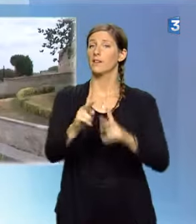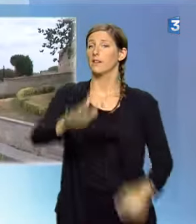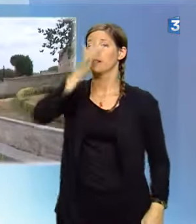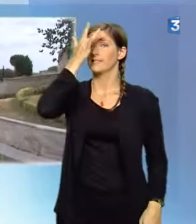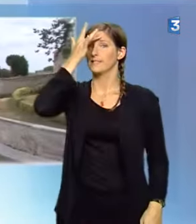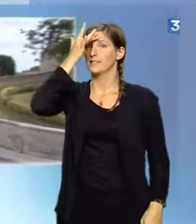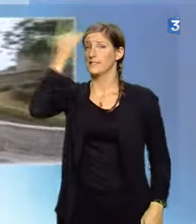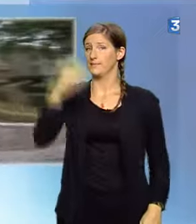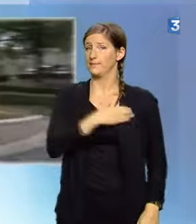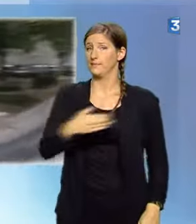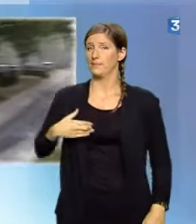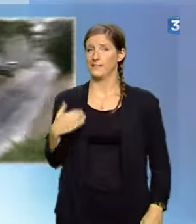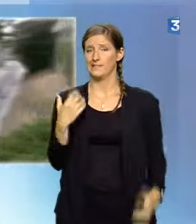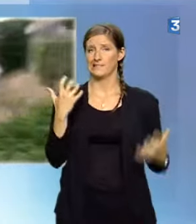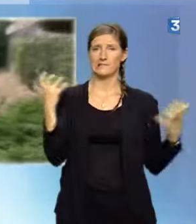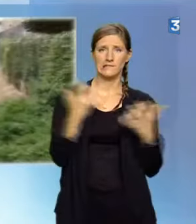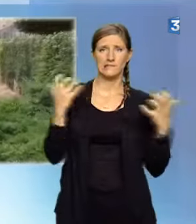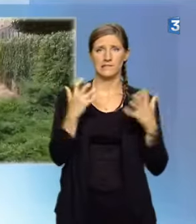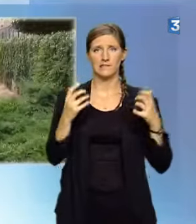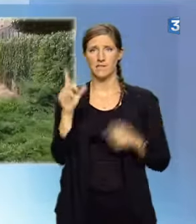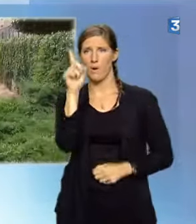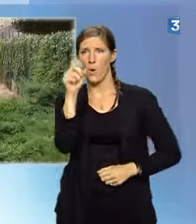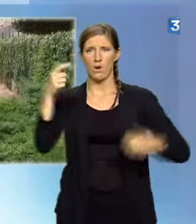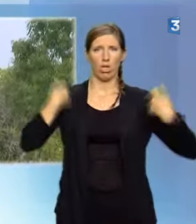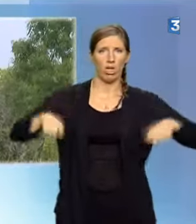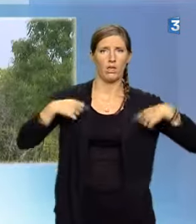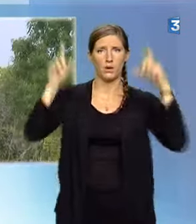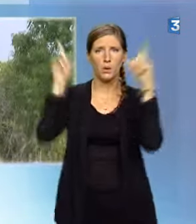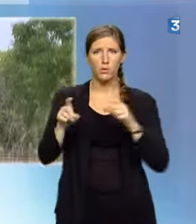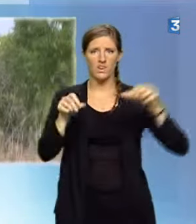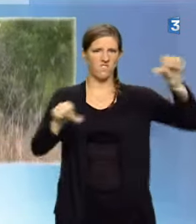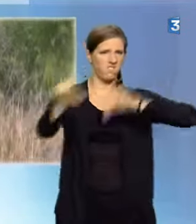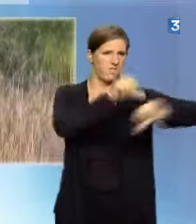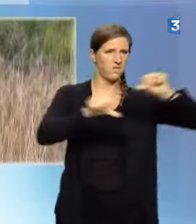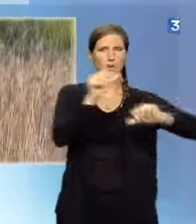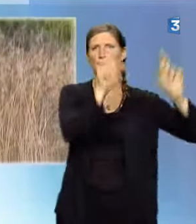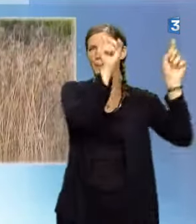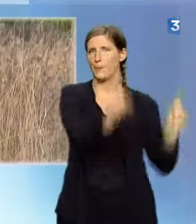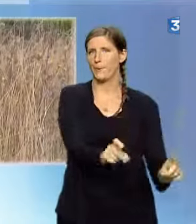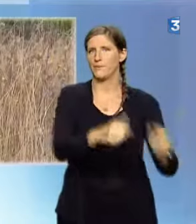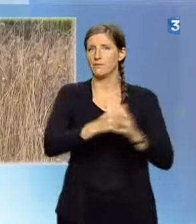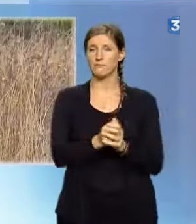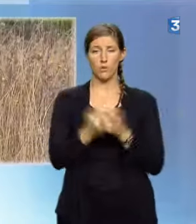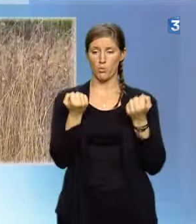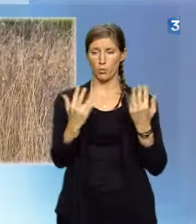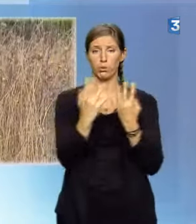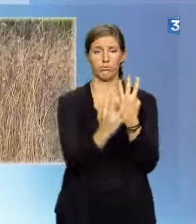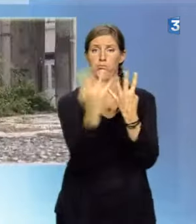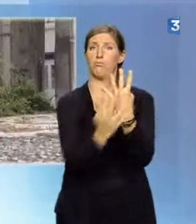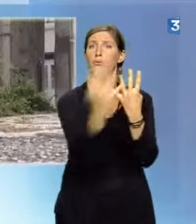La municipalité de Sainte veut consommer moins d'eau et de pesticides. Du coup, les herbes folles prolifèrent. Une